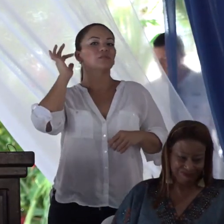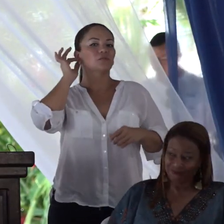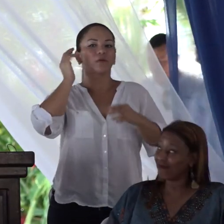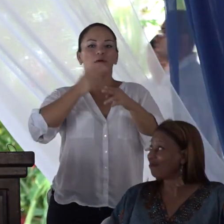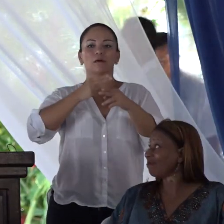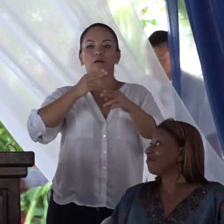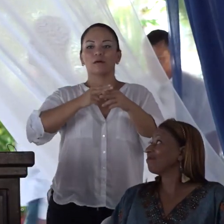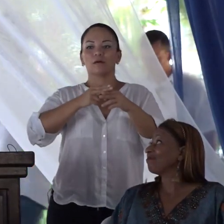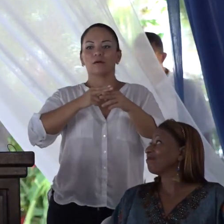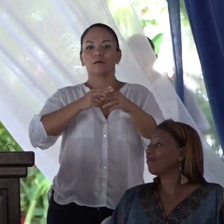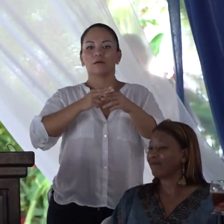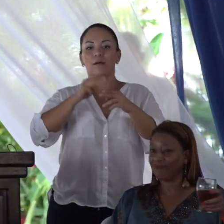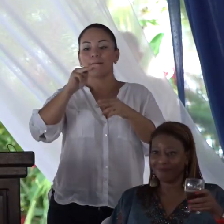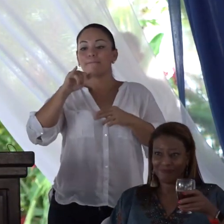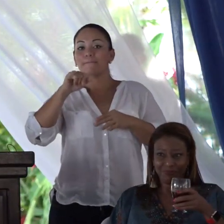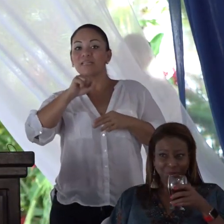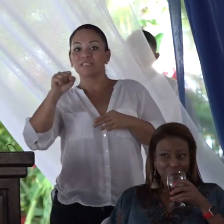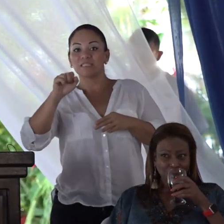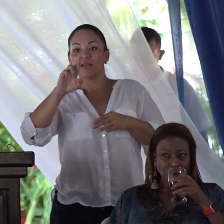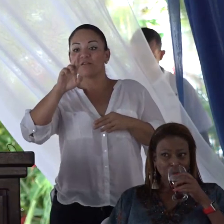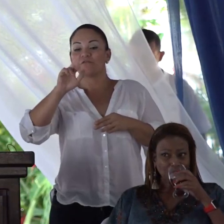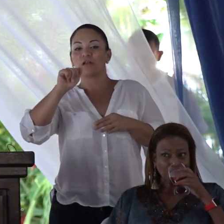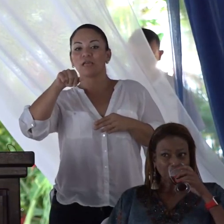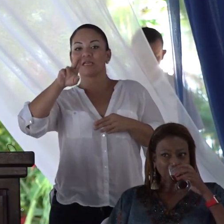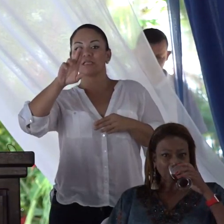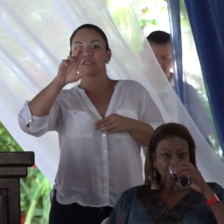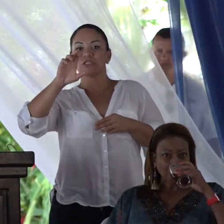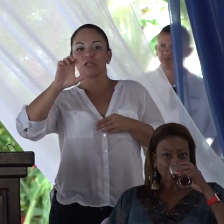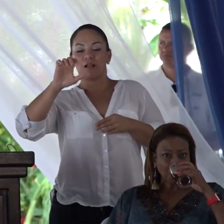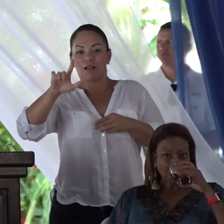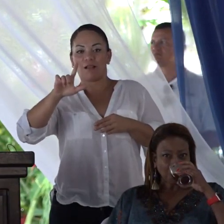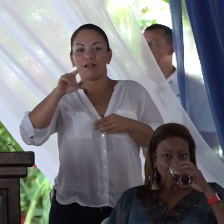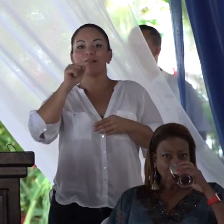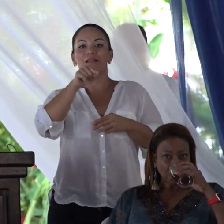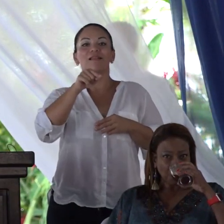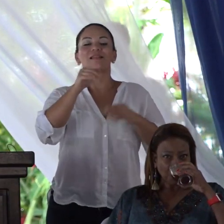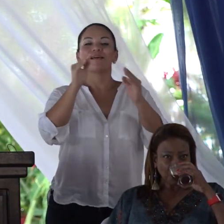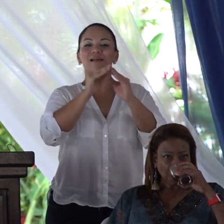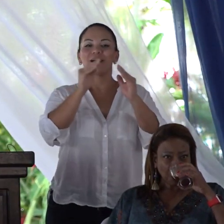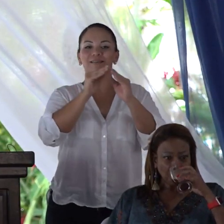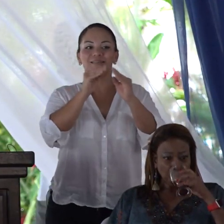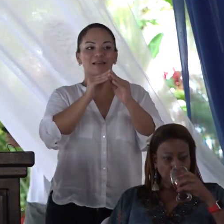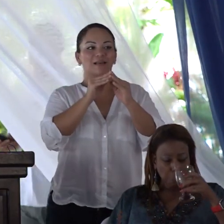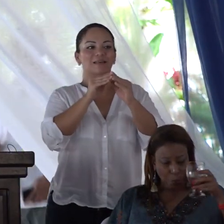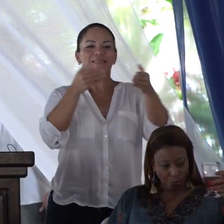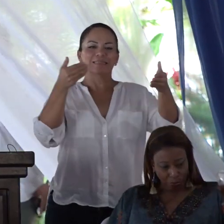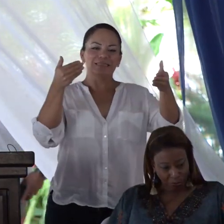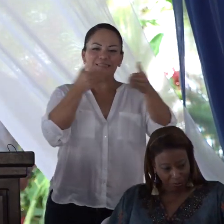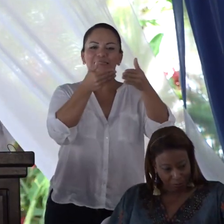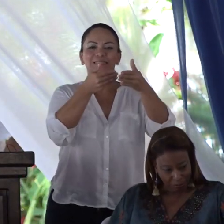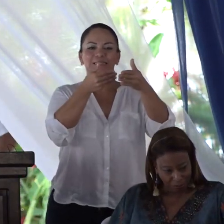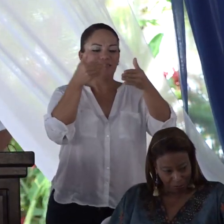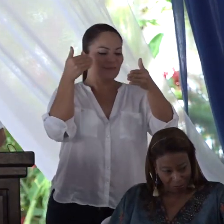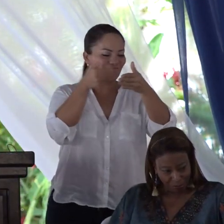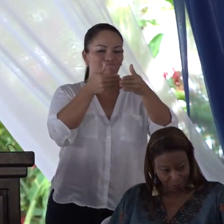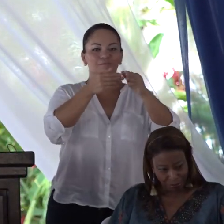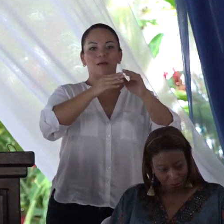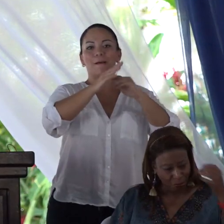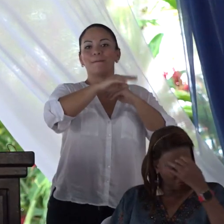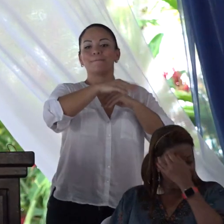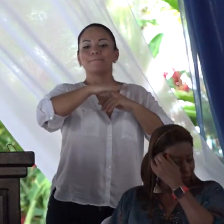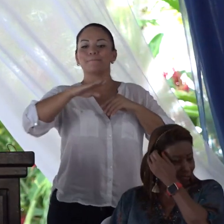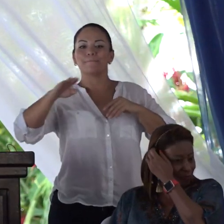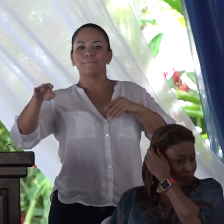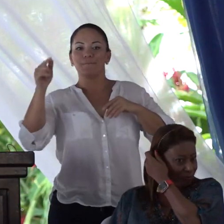llamaba Miss Rachel, que tenía una casa a la pura par de la playa de